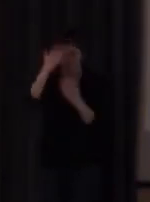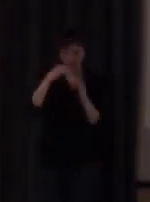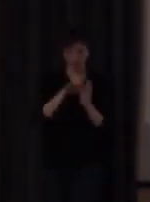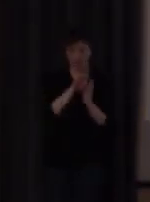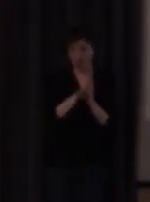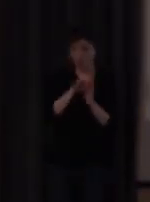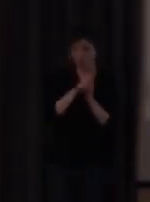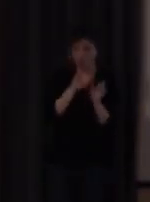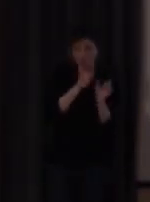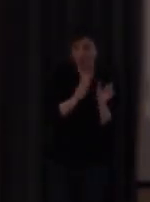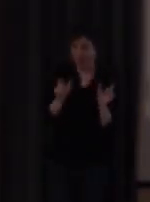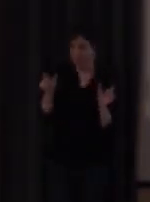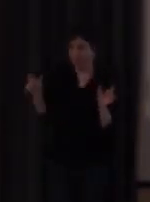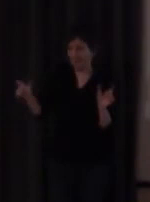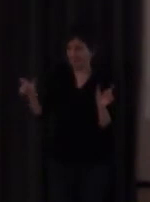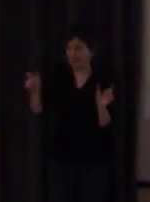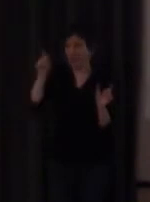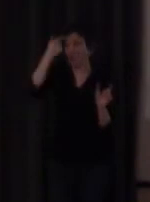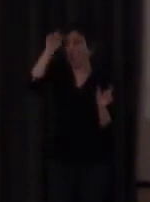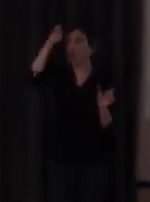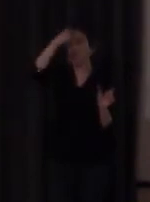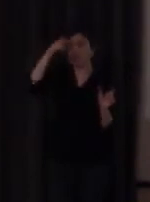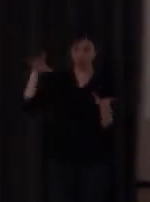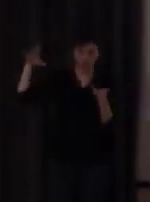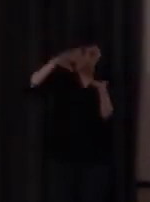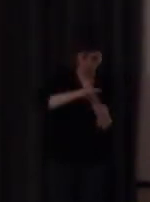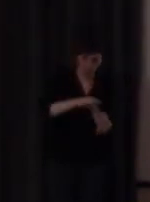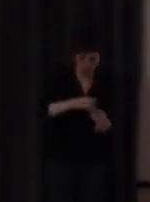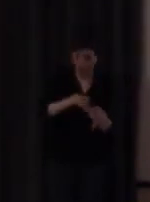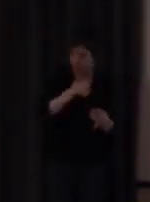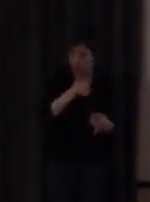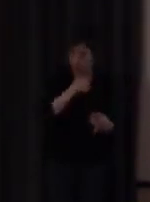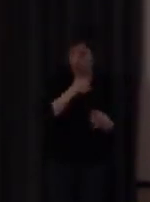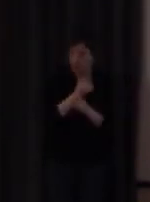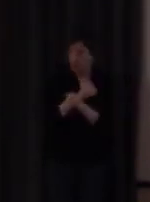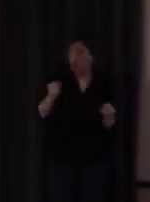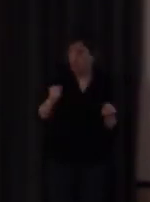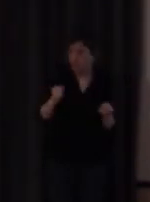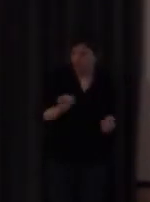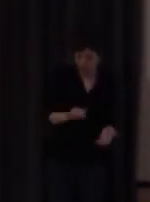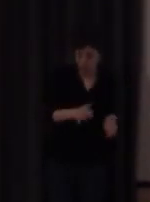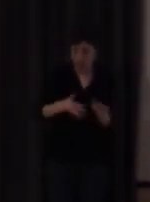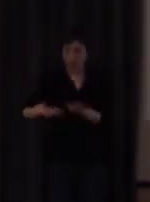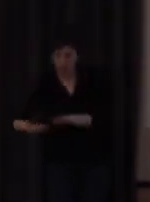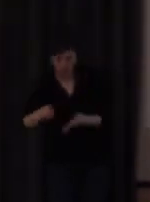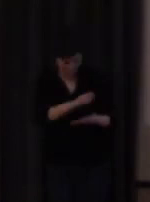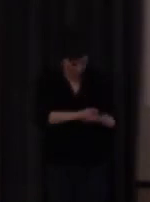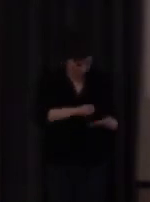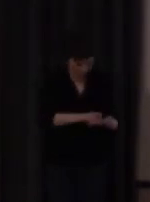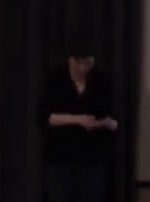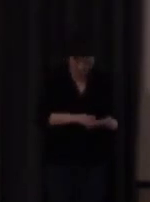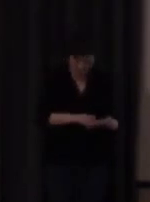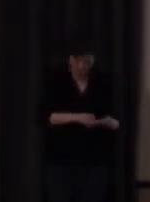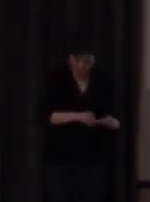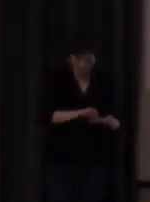que conoce conceptualmente no podrá establecer esas correspondencias entre palabras escritas y su